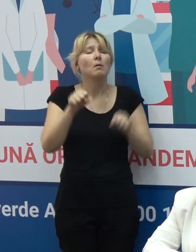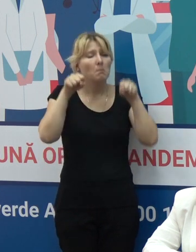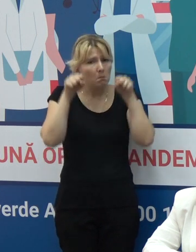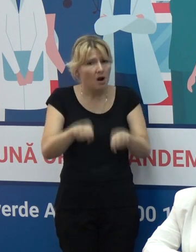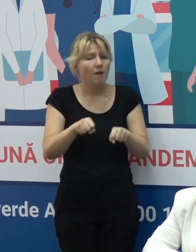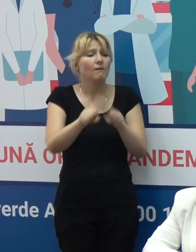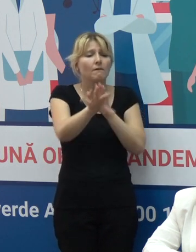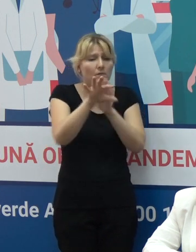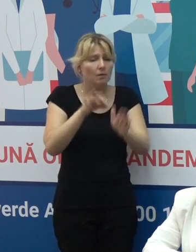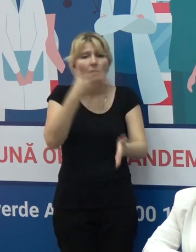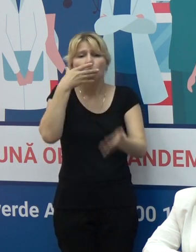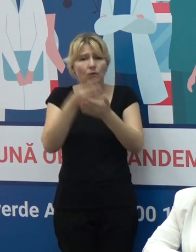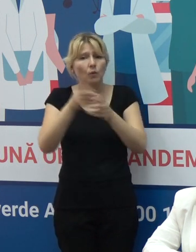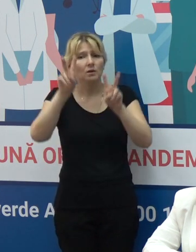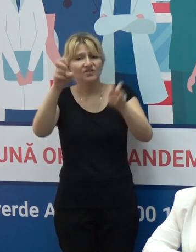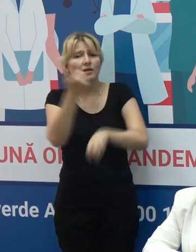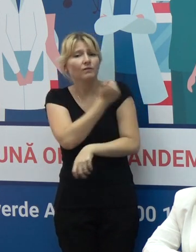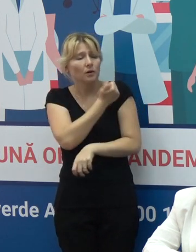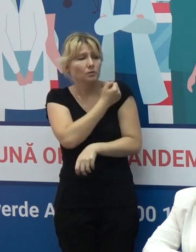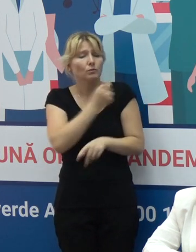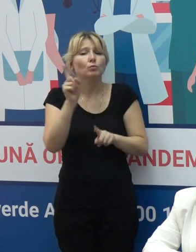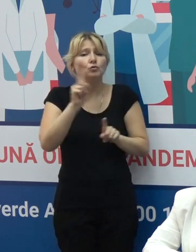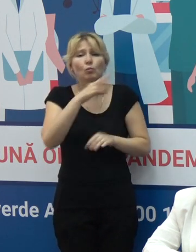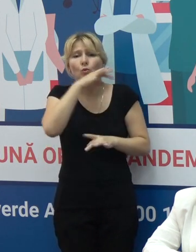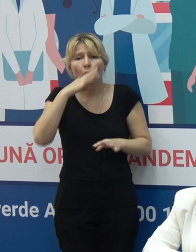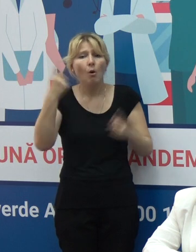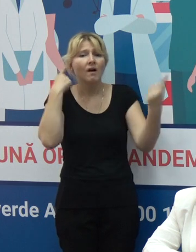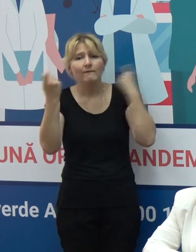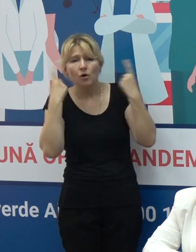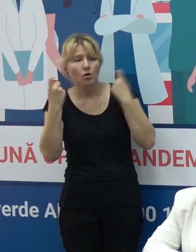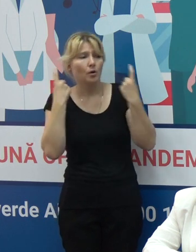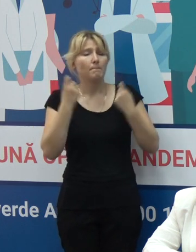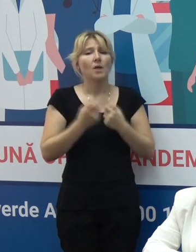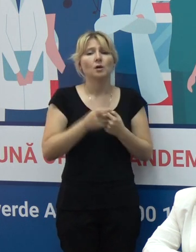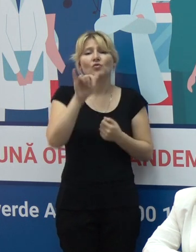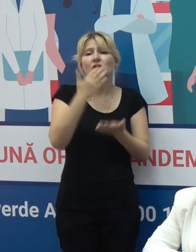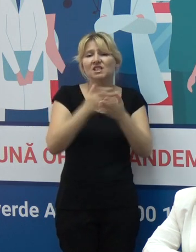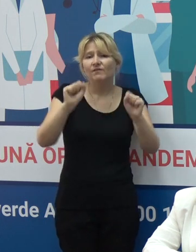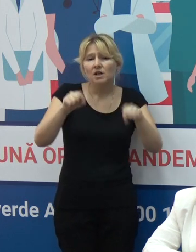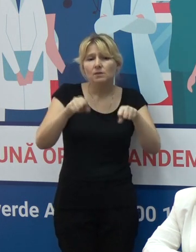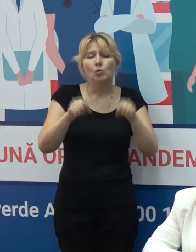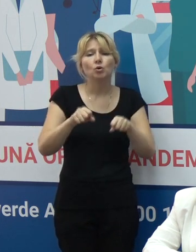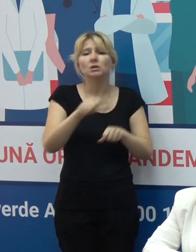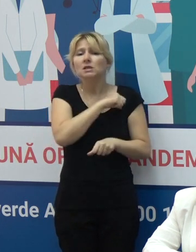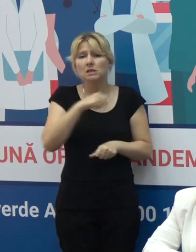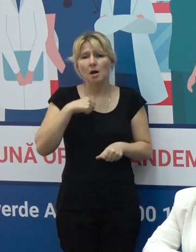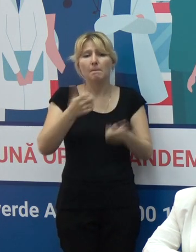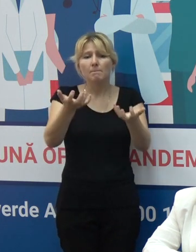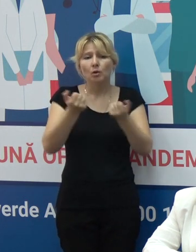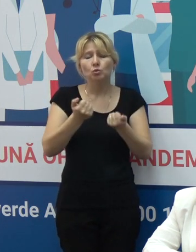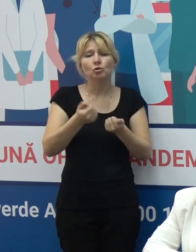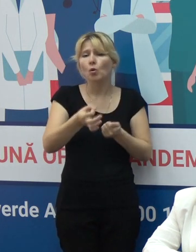să aveți aceste preferințe, pentru că există multe informații și aveți posibilitatea să vă informați.